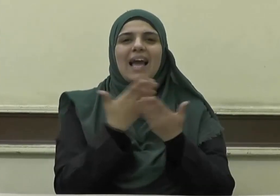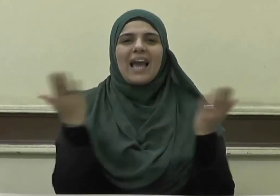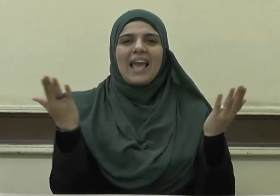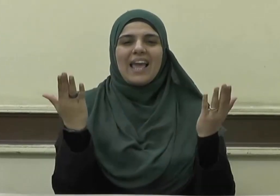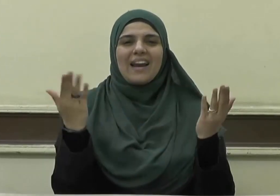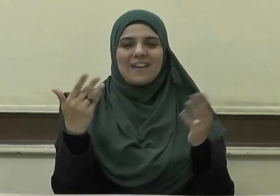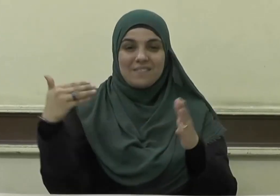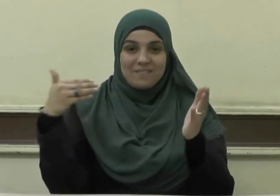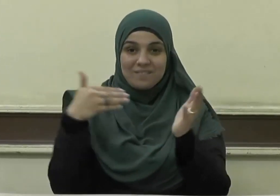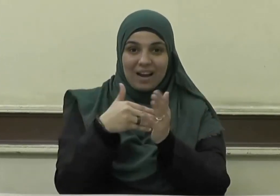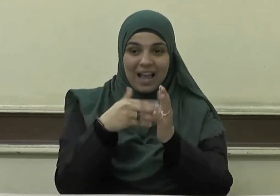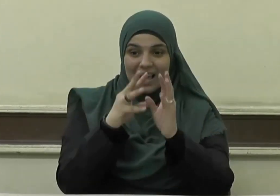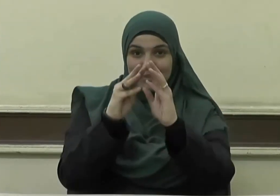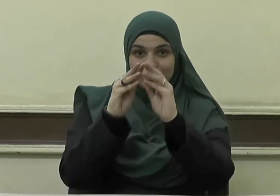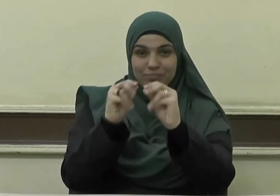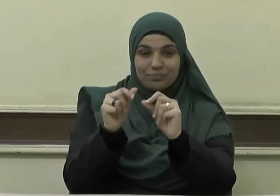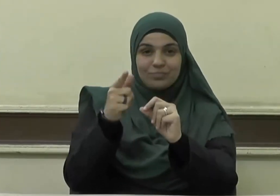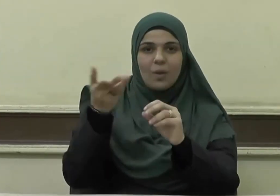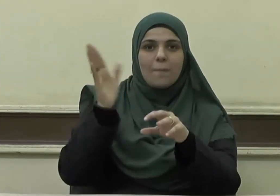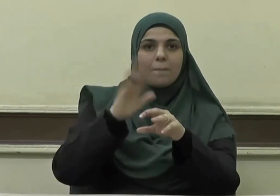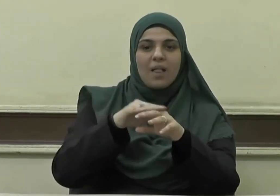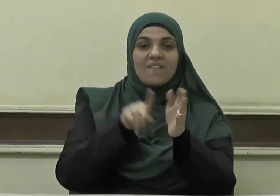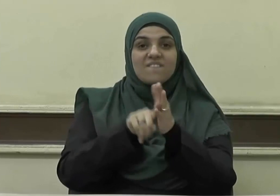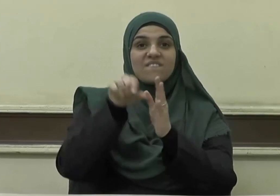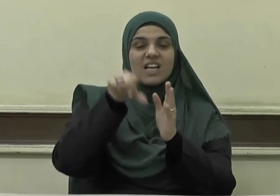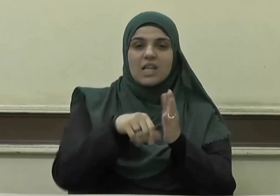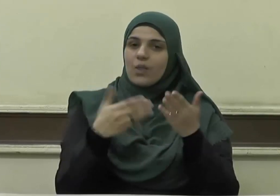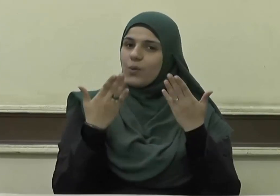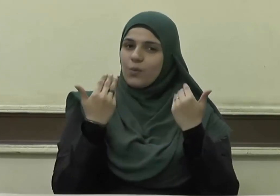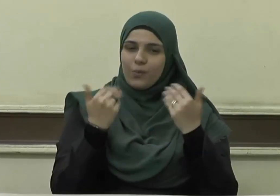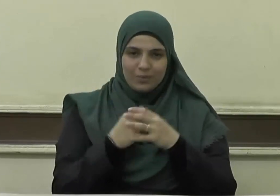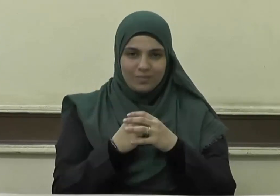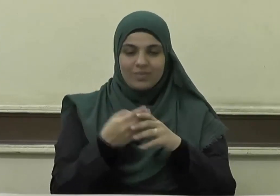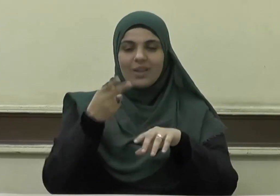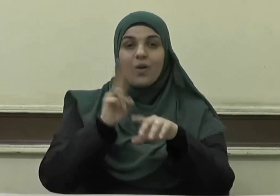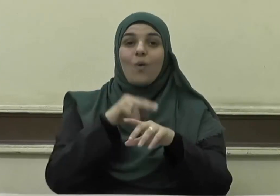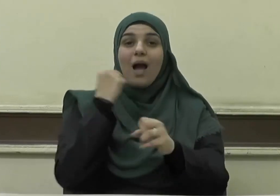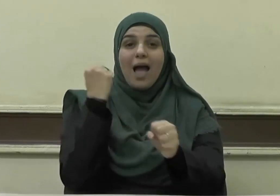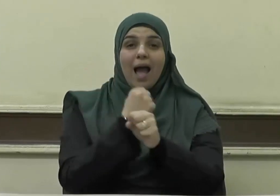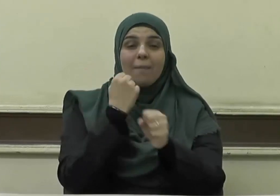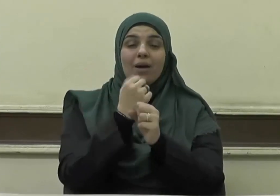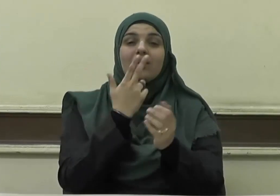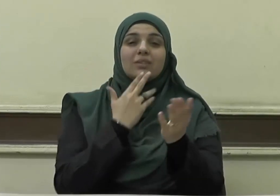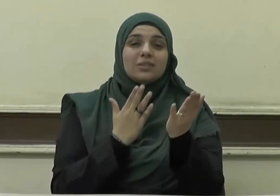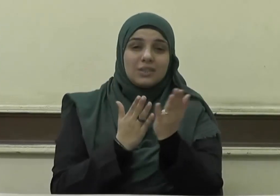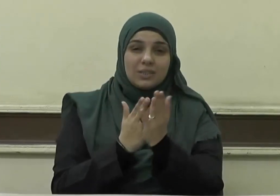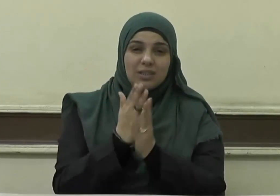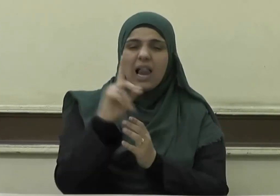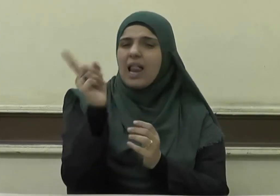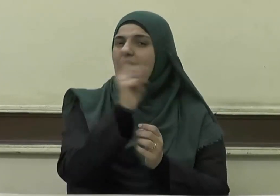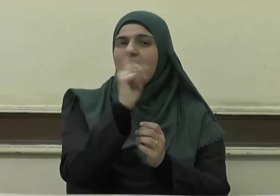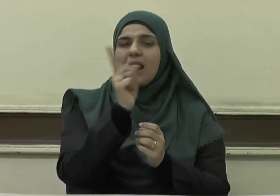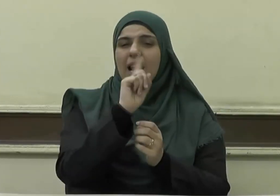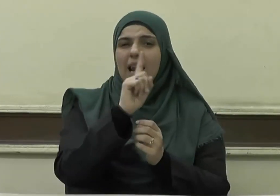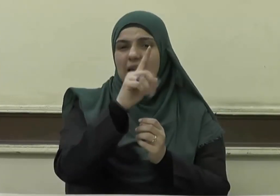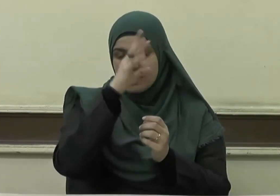تكسر ولم تفسد والعمل الصالح ليس منحصرا في